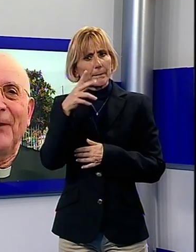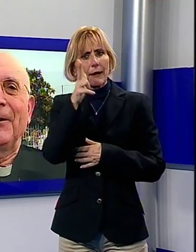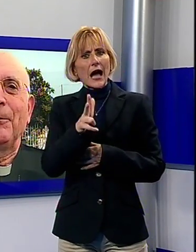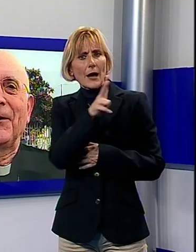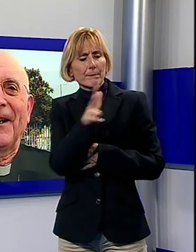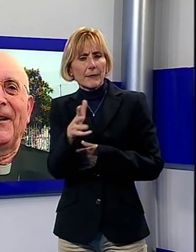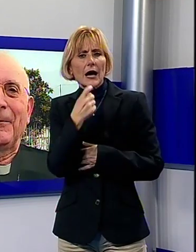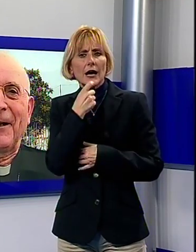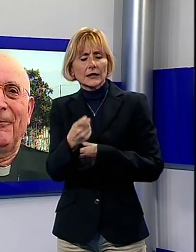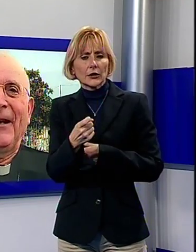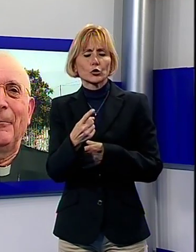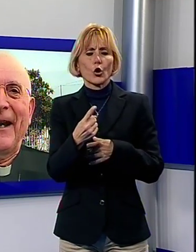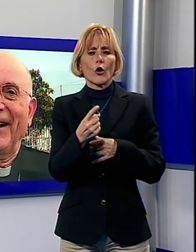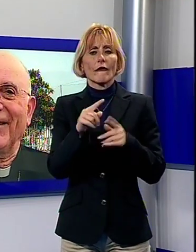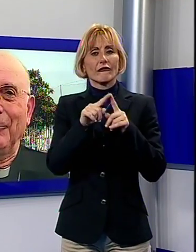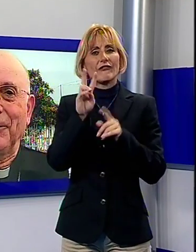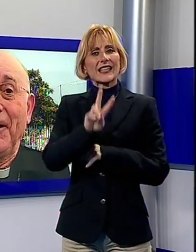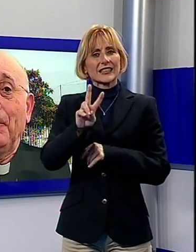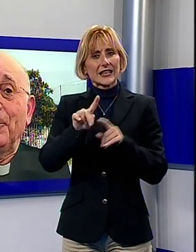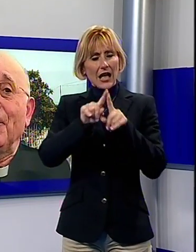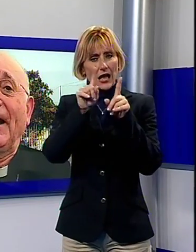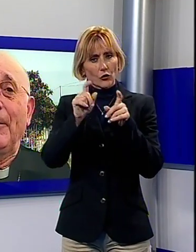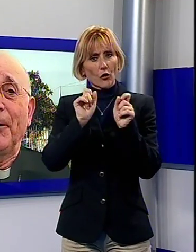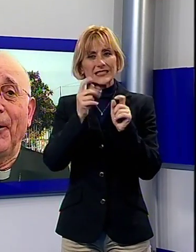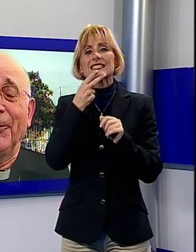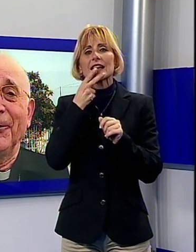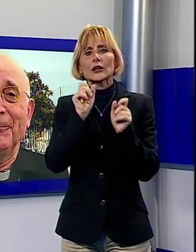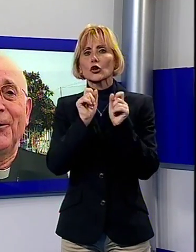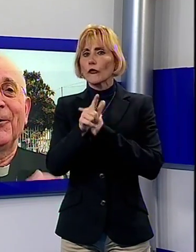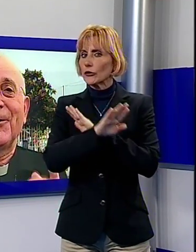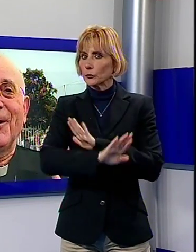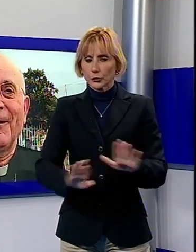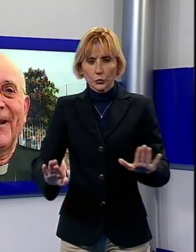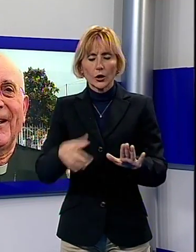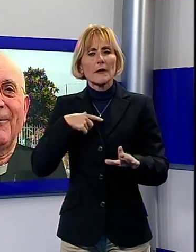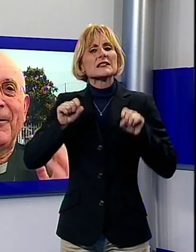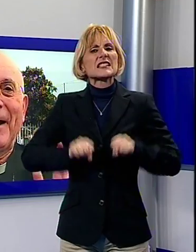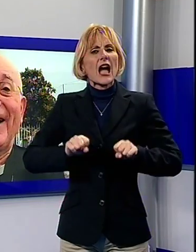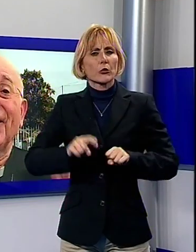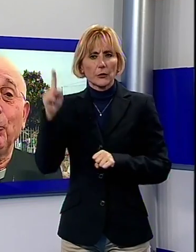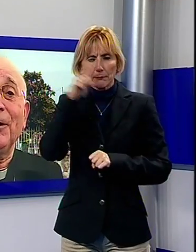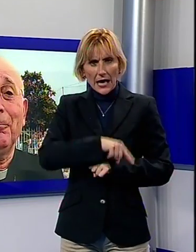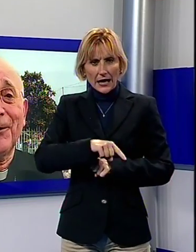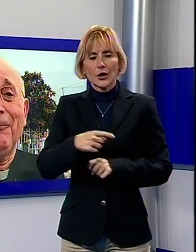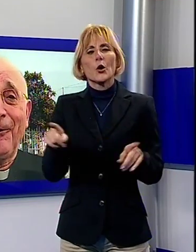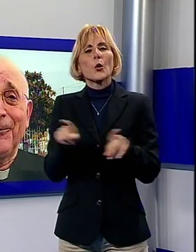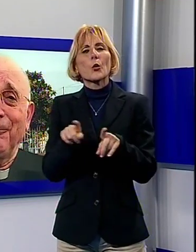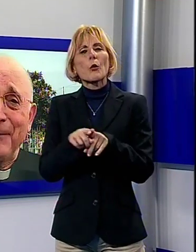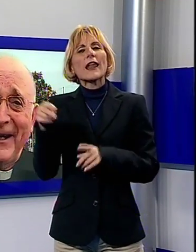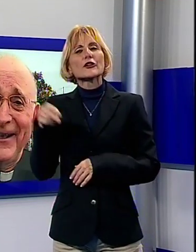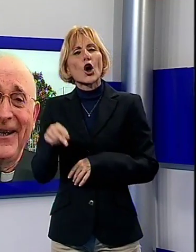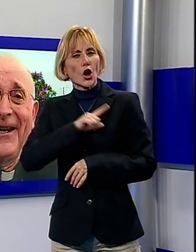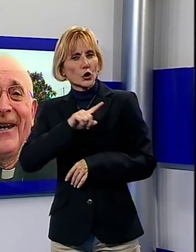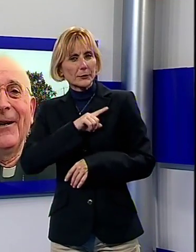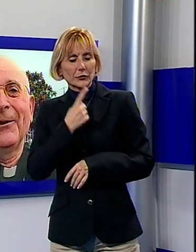si vende più le sigarette perché fanno male alla salute. Lo diceva anche il mio nonno. Il mio nonno diceva guardate che fanno male alla salute e al portafoglio